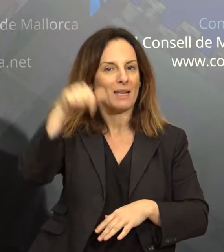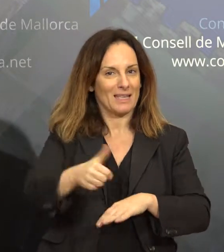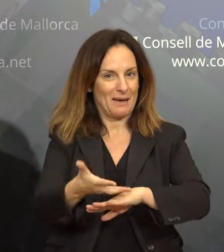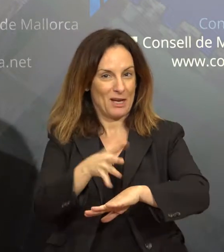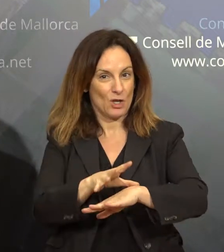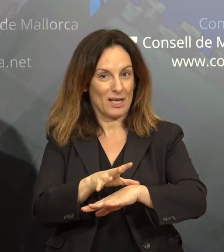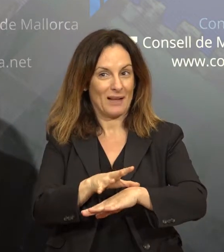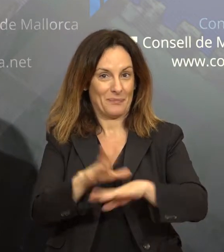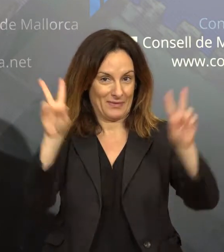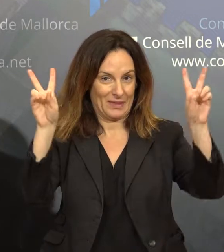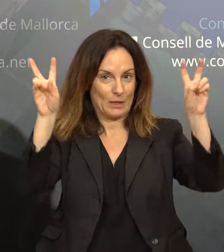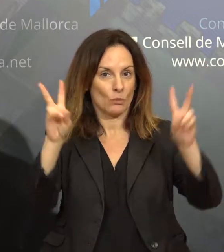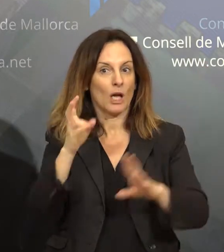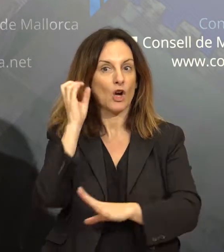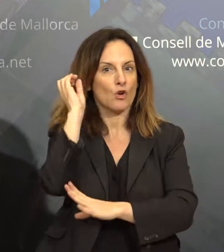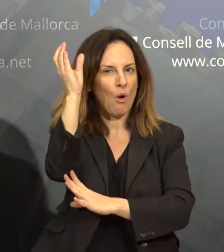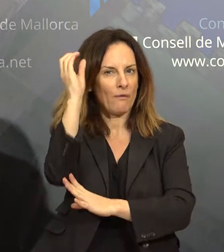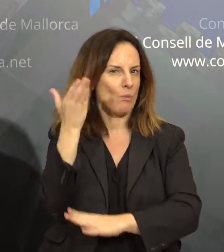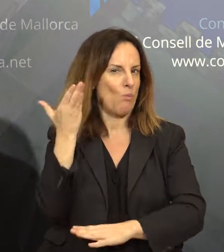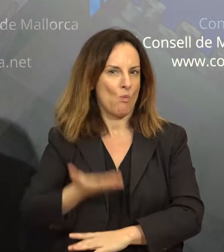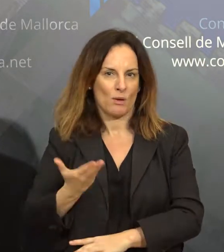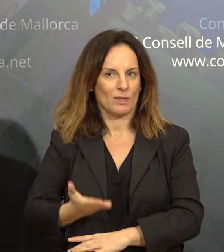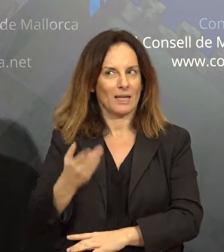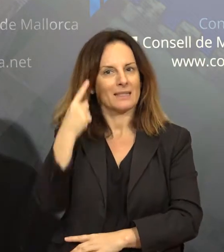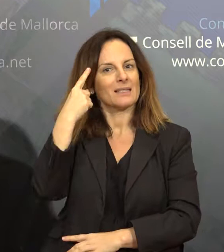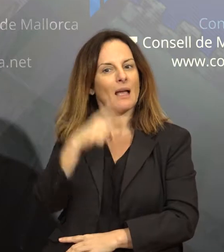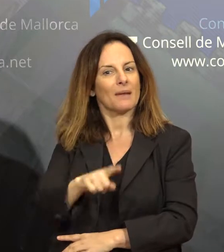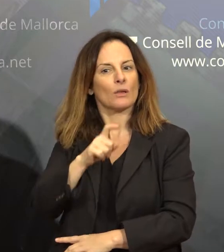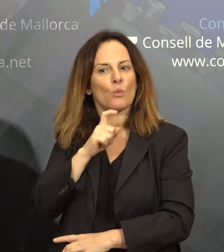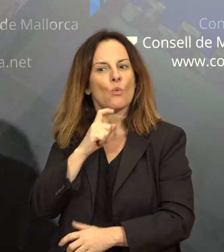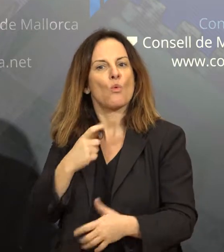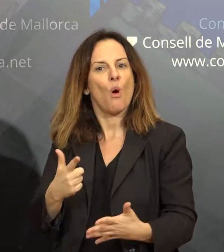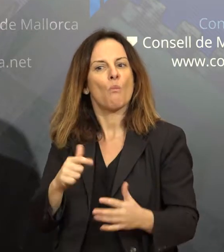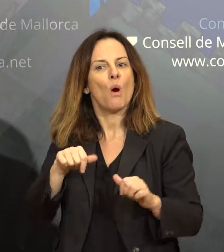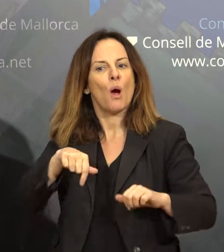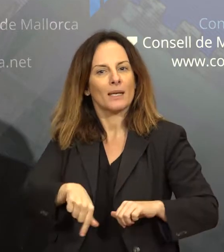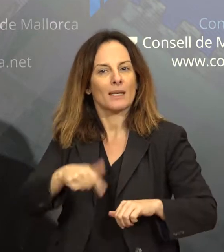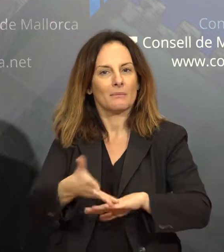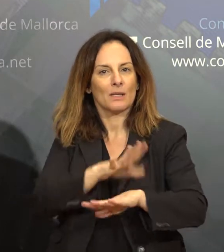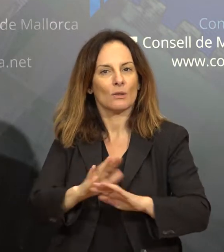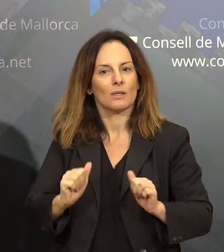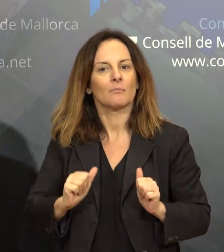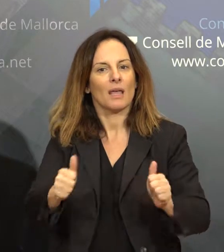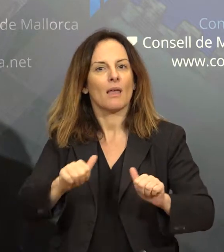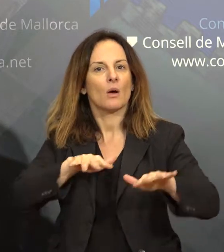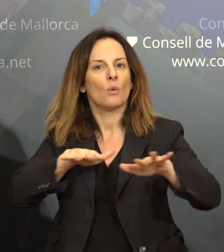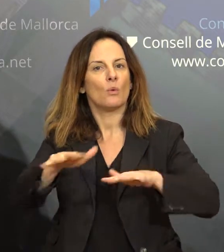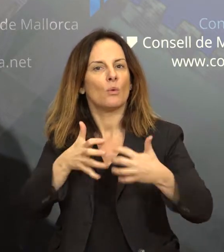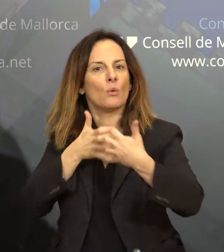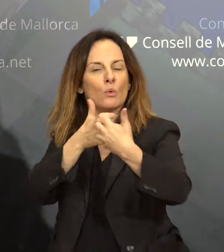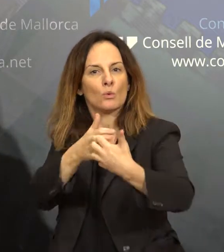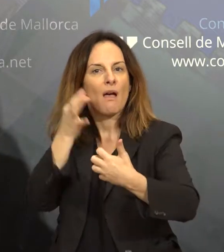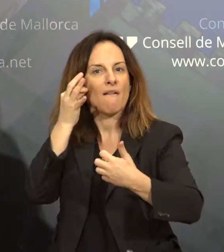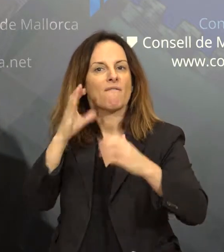té una importància molt alta per conèixer com es reiniciar aquesta lluita feminista i pel tret de les dones a la nostra illa.